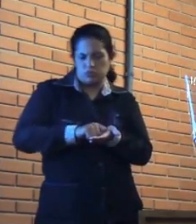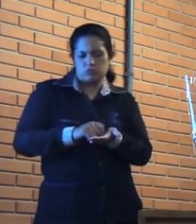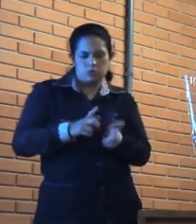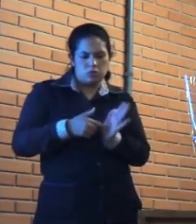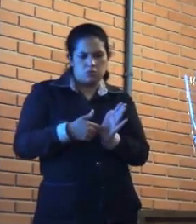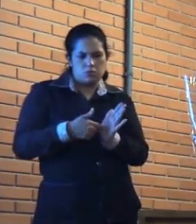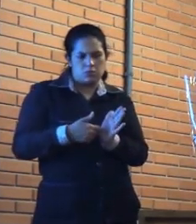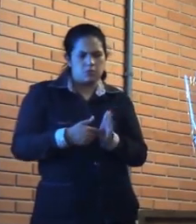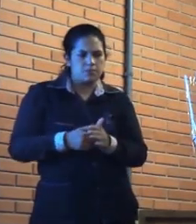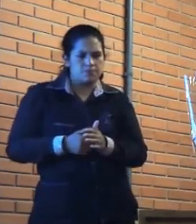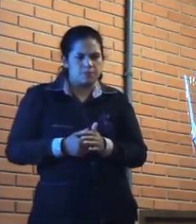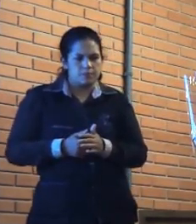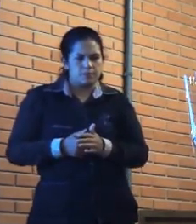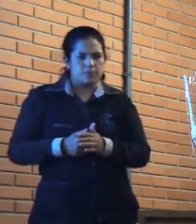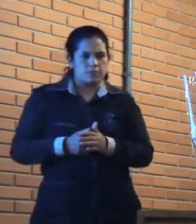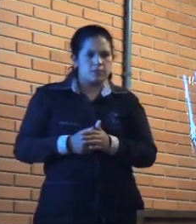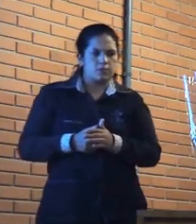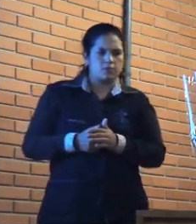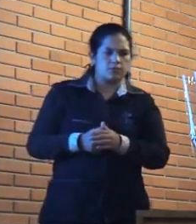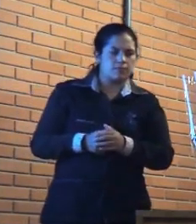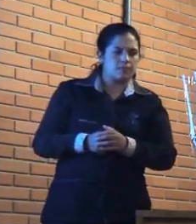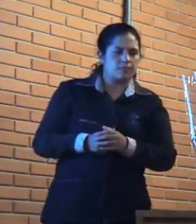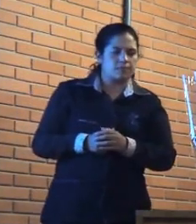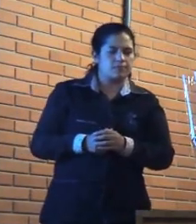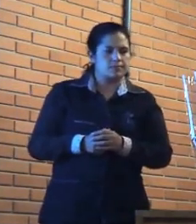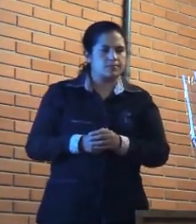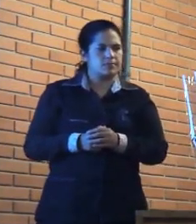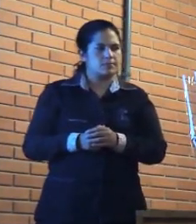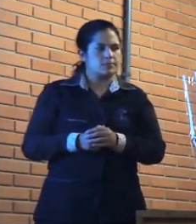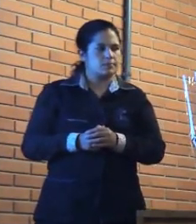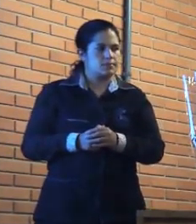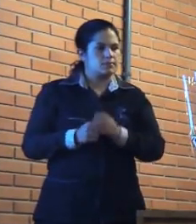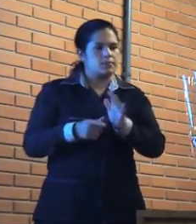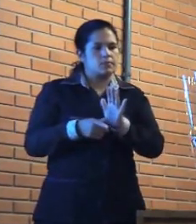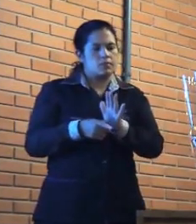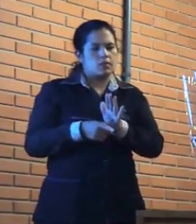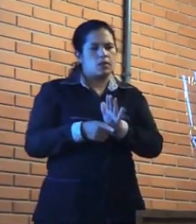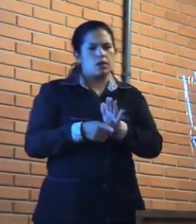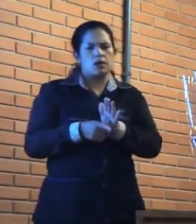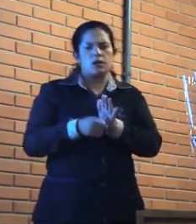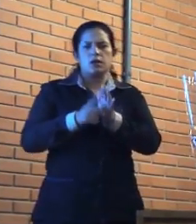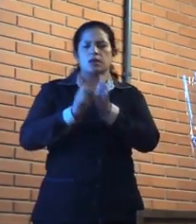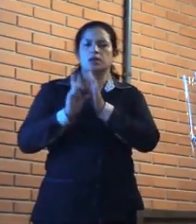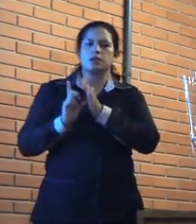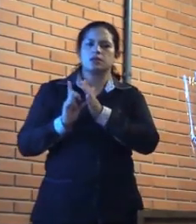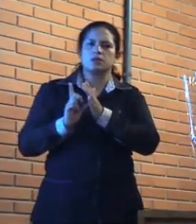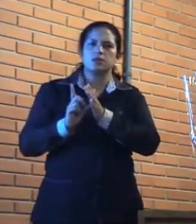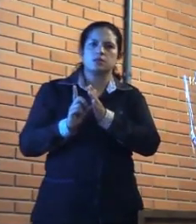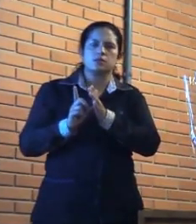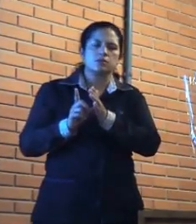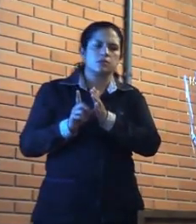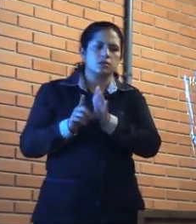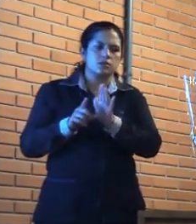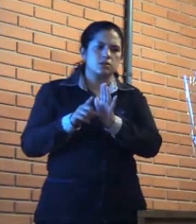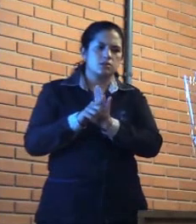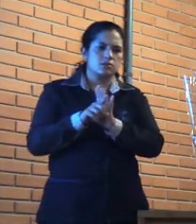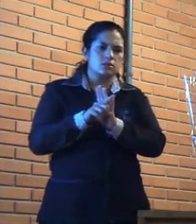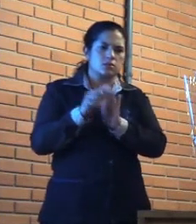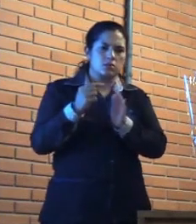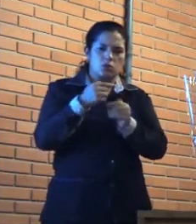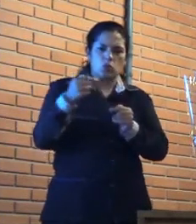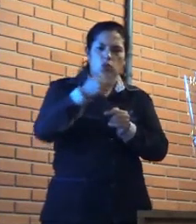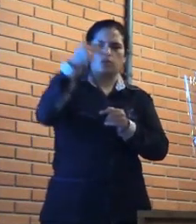O 18... Não, mais que 23. Antes daquela perguntinha que você fez lá. Duas linhas assim.